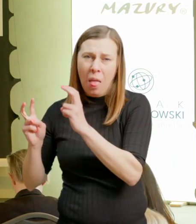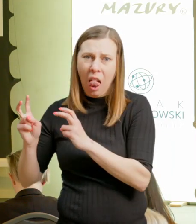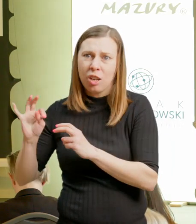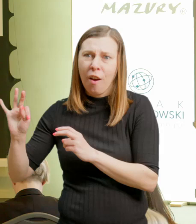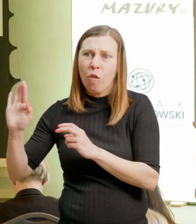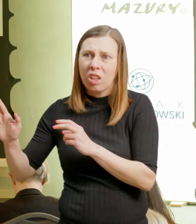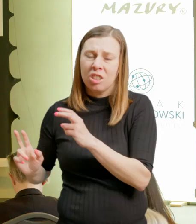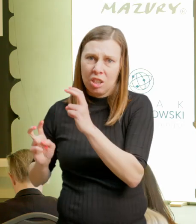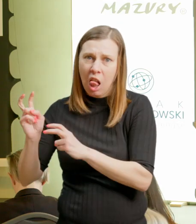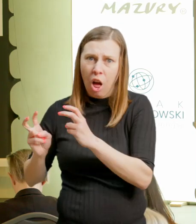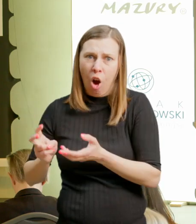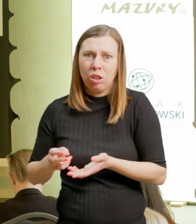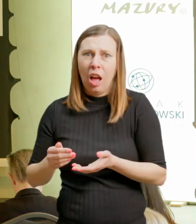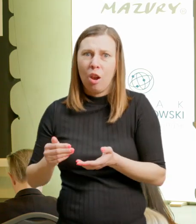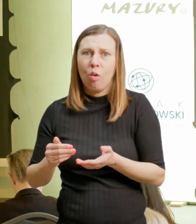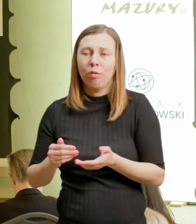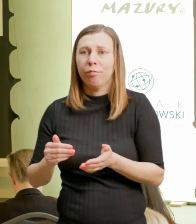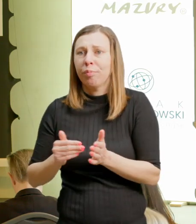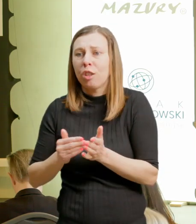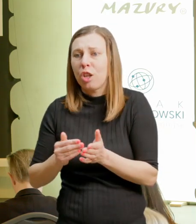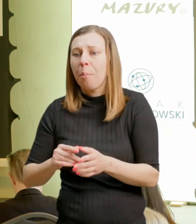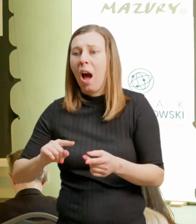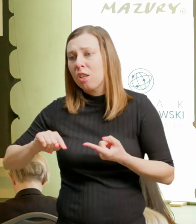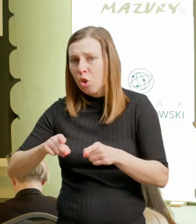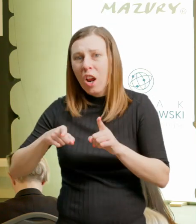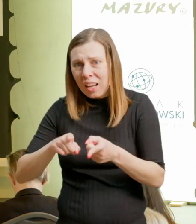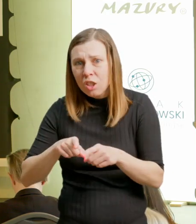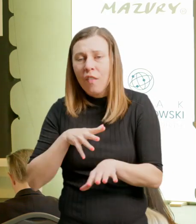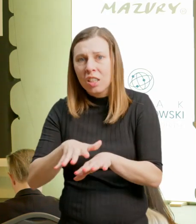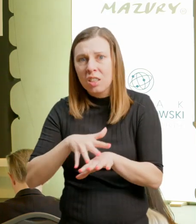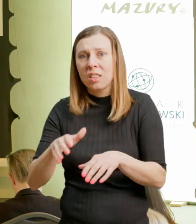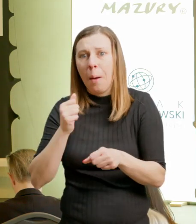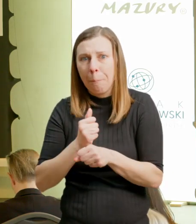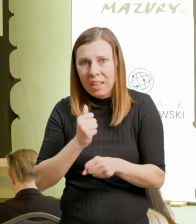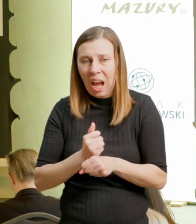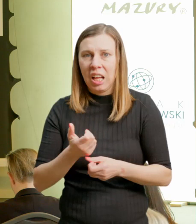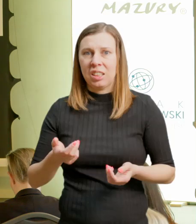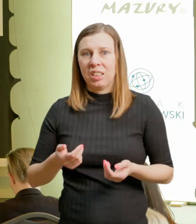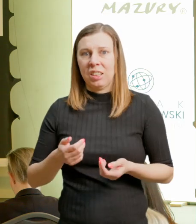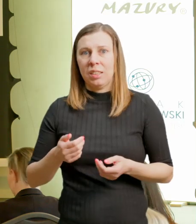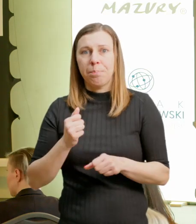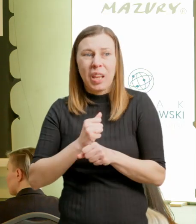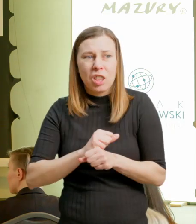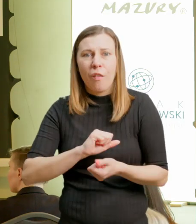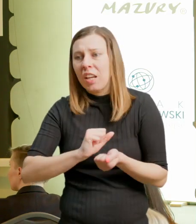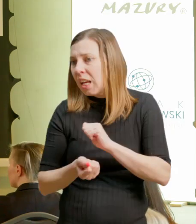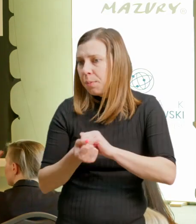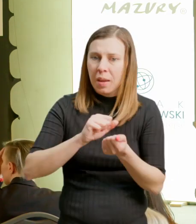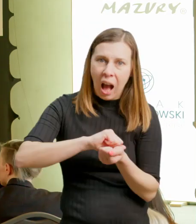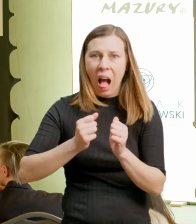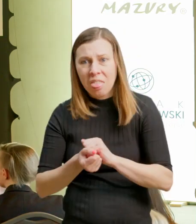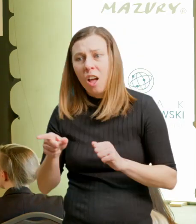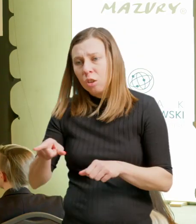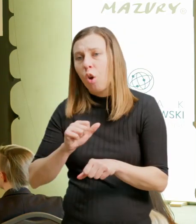w takiej bardzo dużej zmienności pracować, bo to są niewyższe koszty i konieczność zmiany przyzwyczajeń. Ale niestety